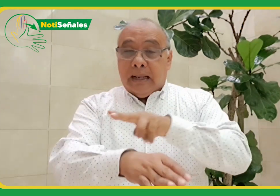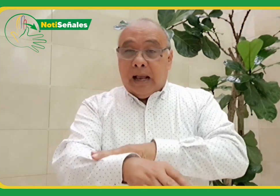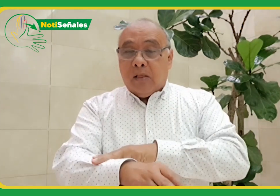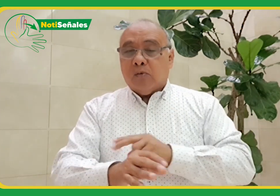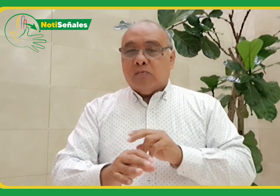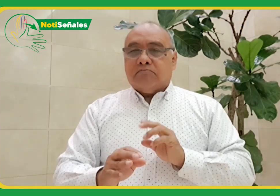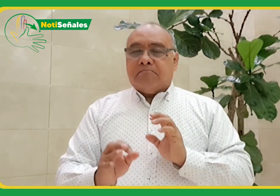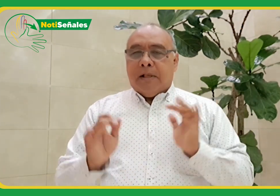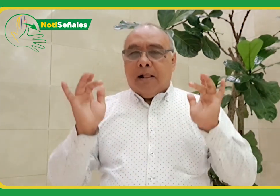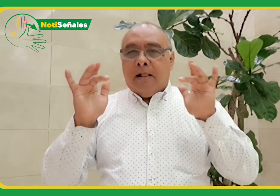presencial